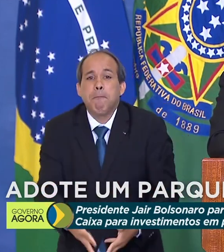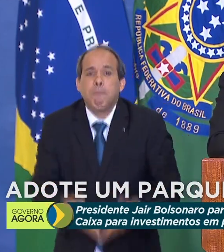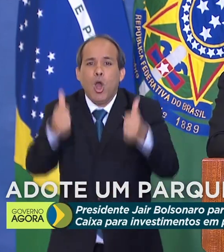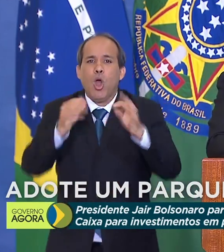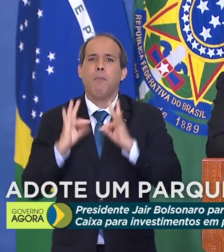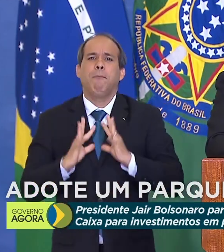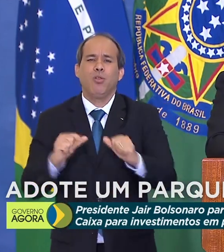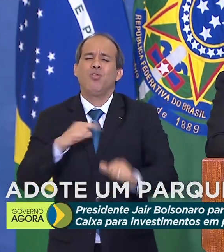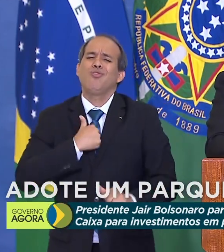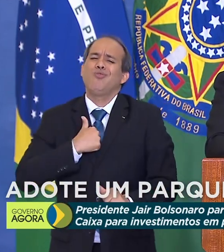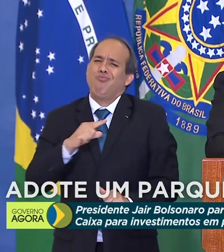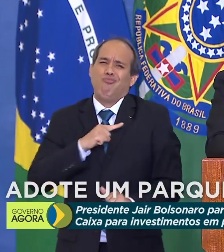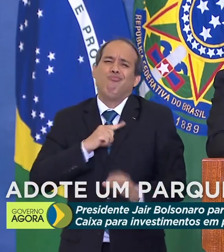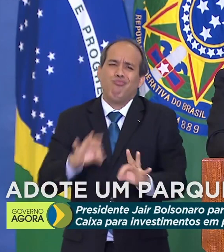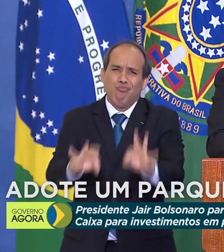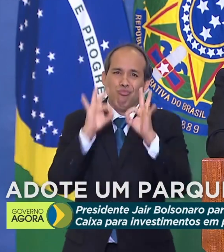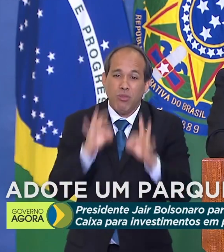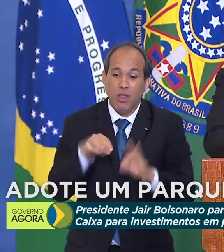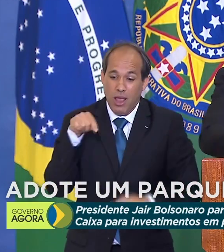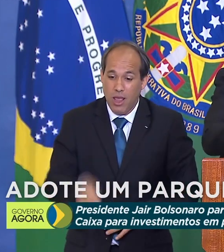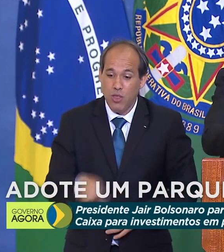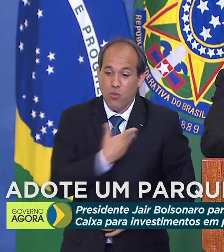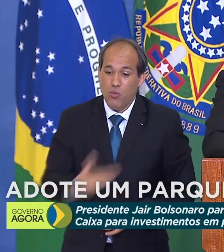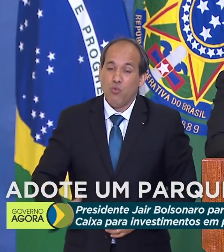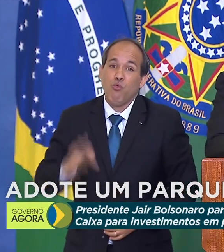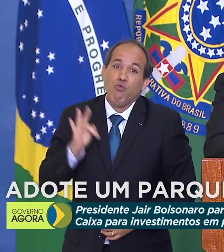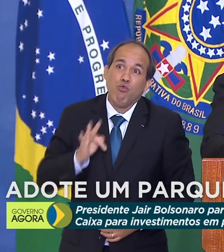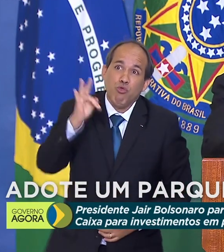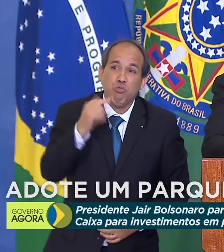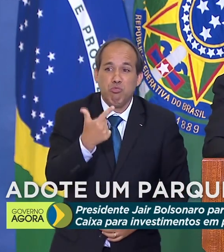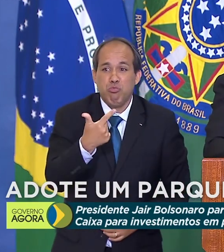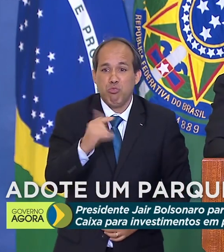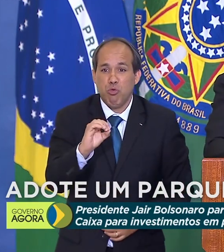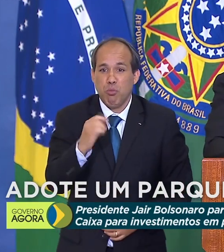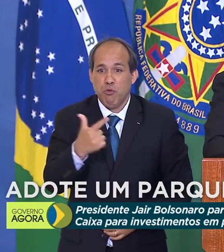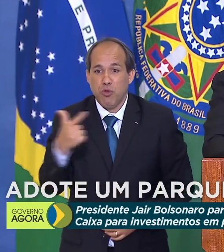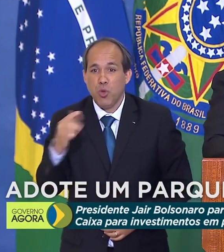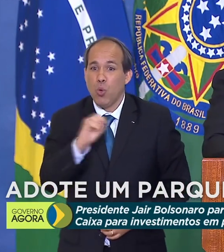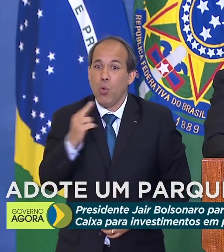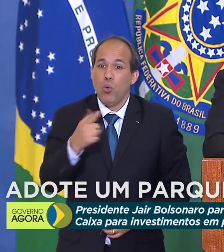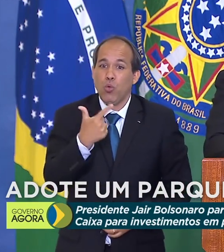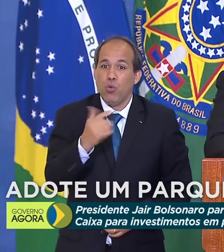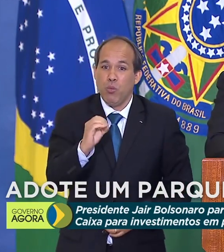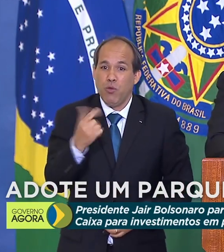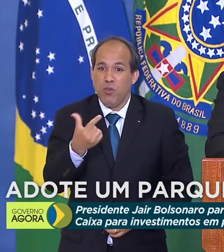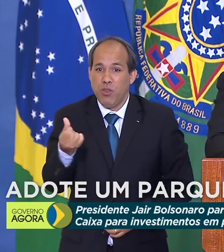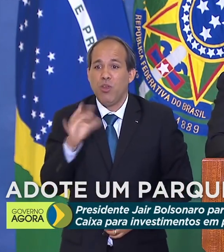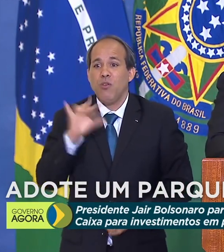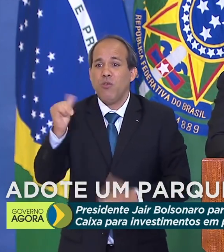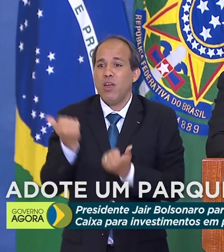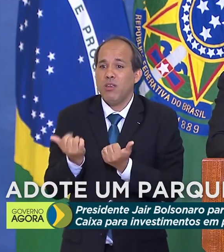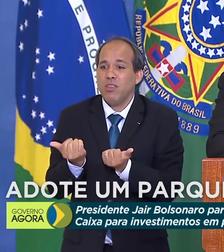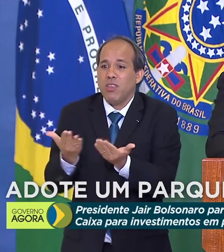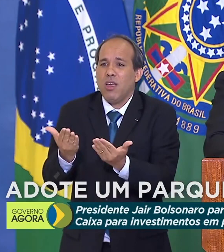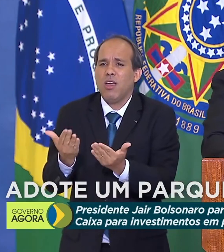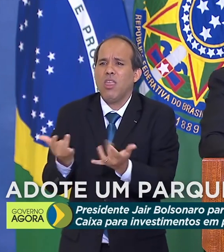Tenho certeza, um governo que no futuro, não sei se 22 ou 26, vai deixar saudades